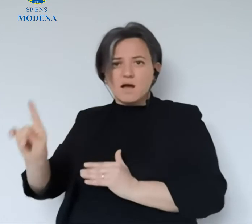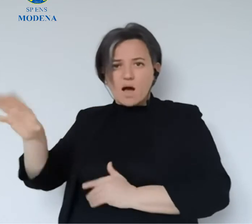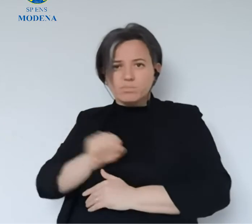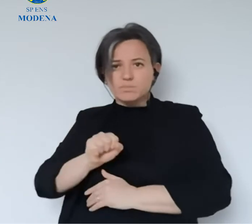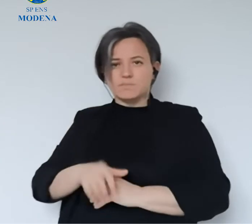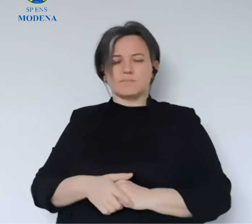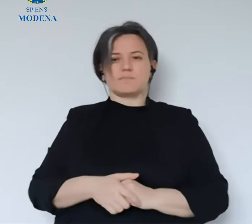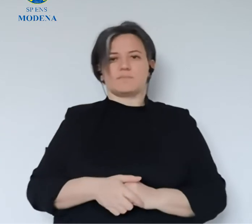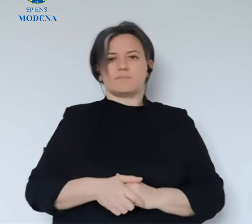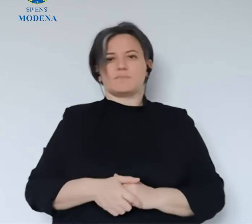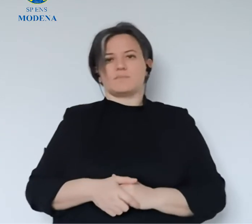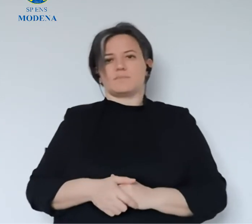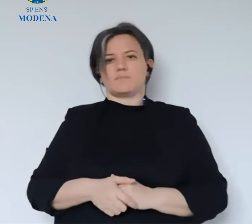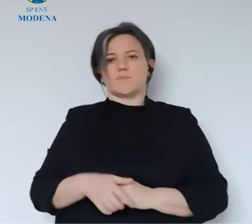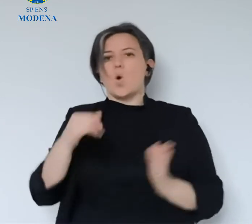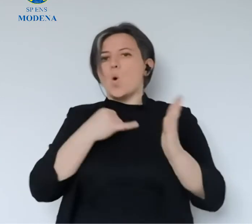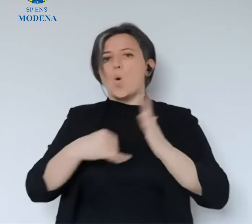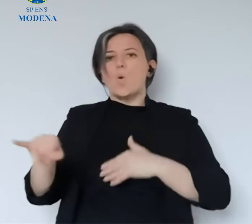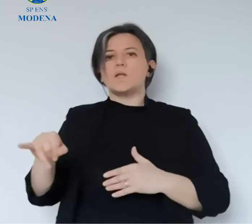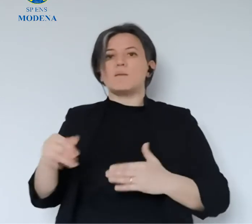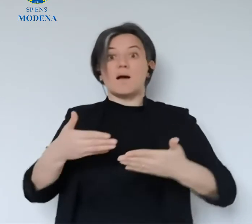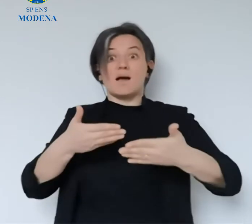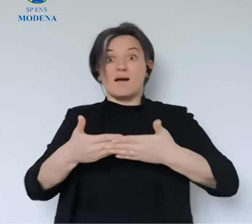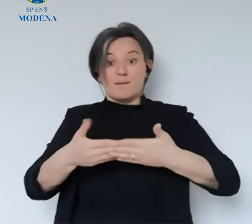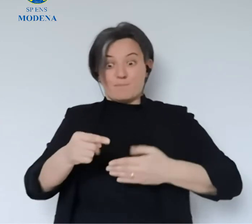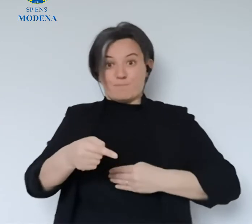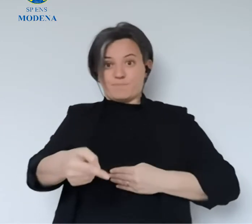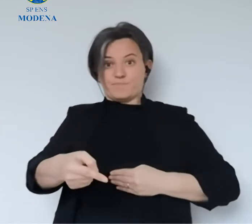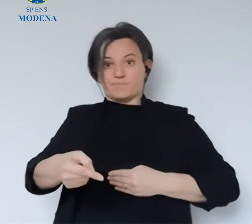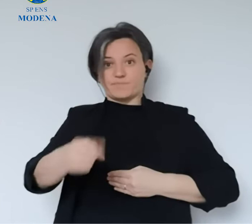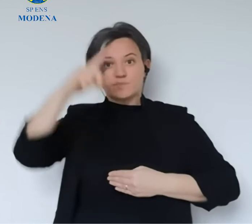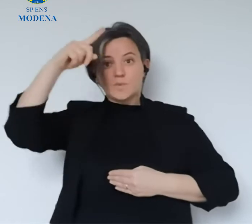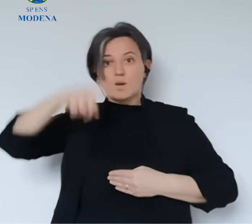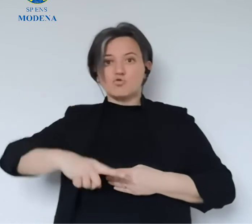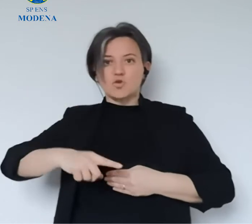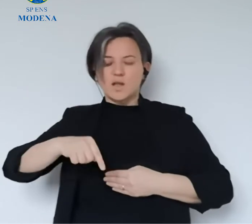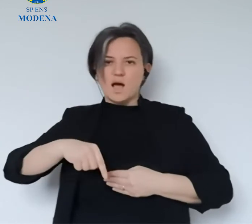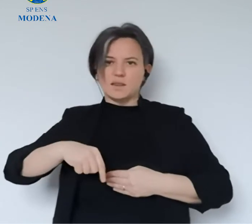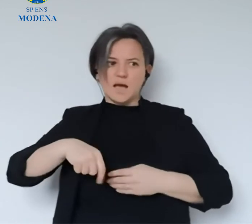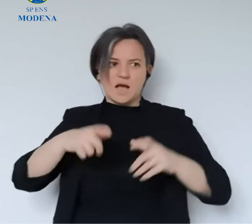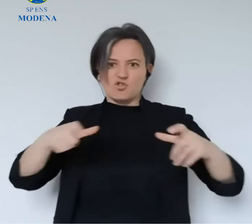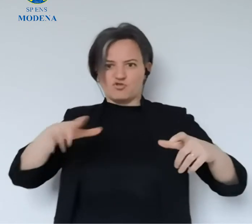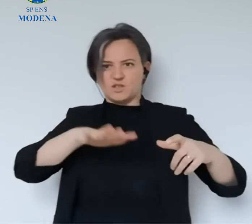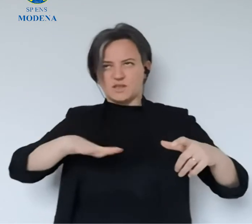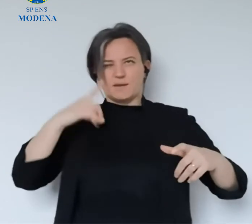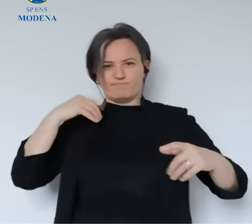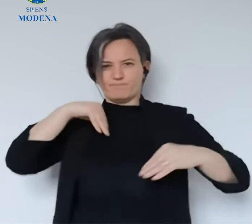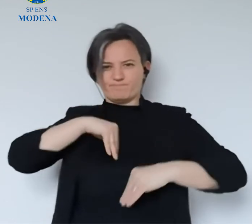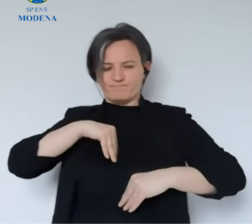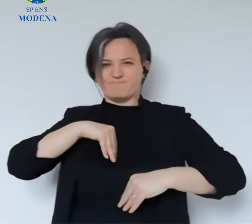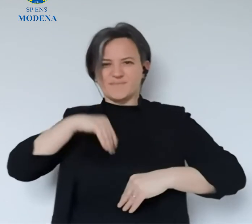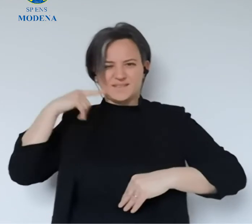vengono a ritirare tutto quello che devono ritirare direttamente sotto a casa. L'ultima cosa, ci avviciniamo